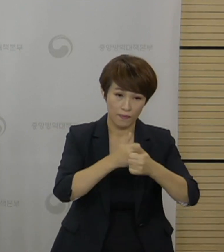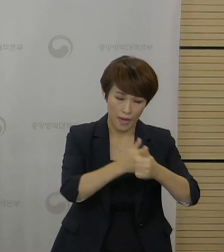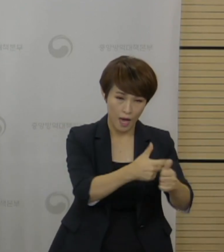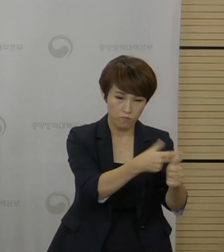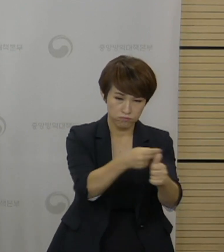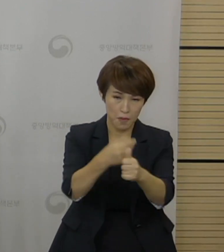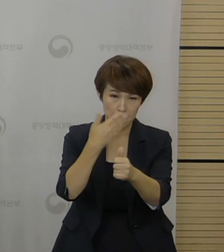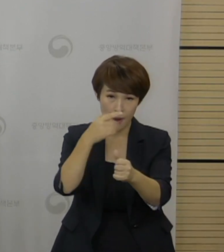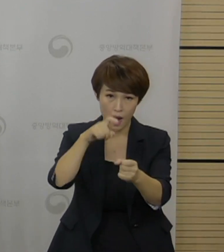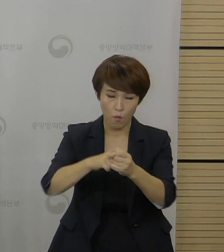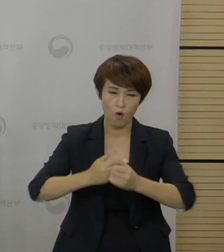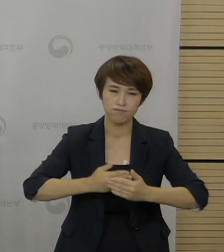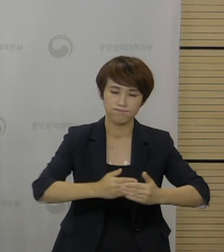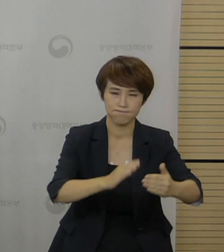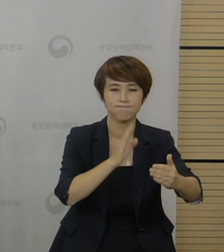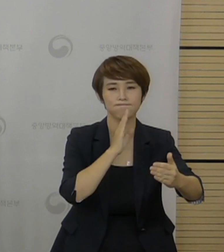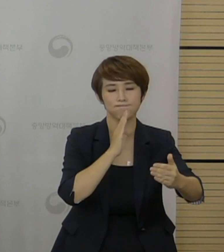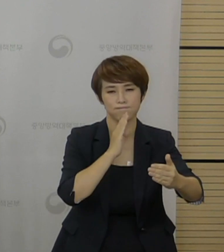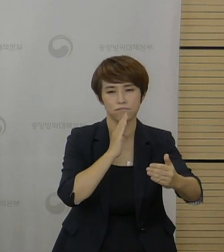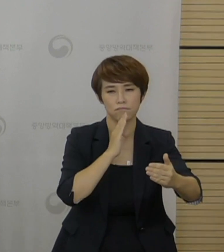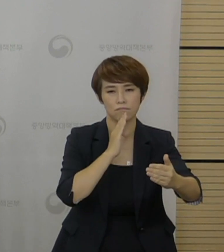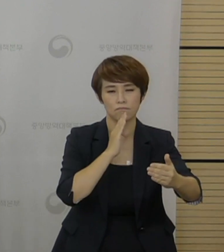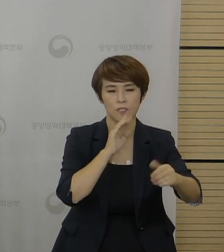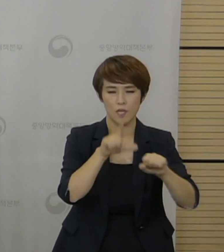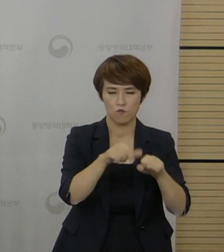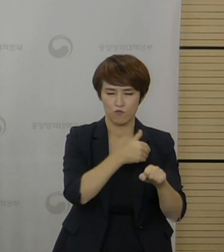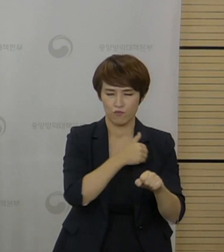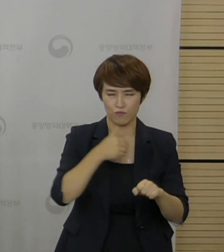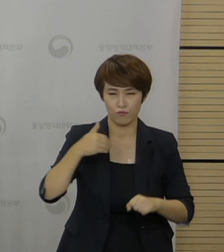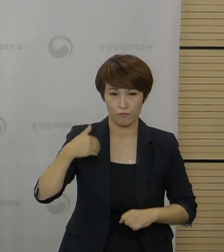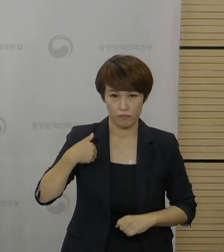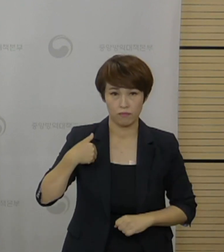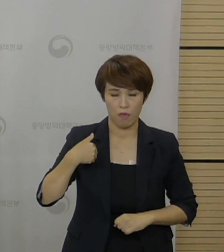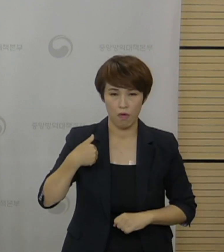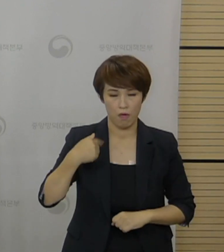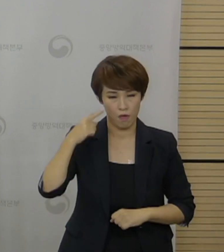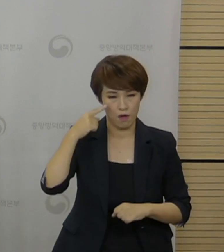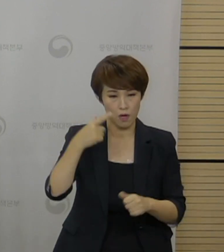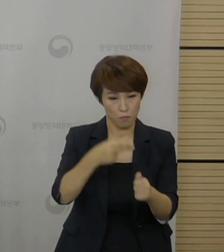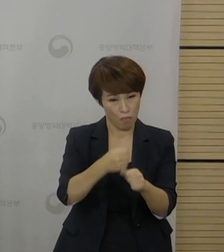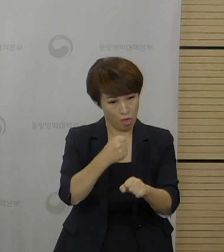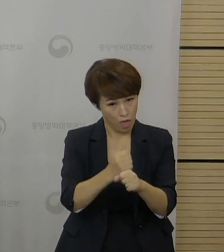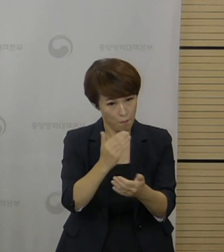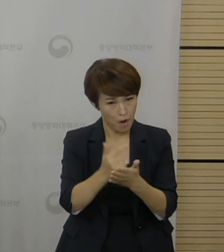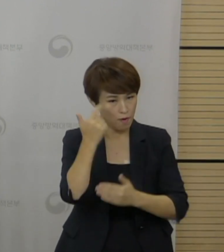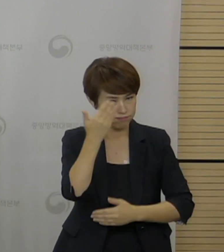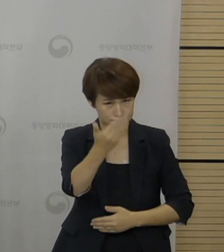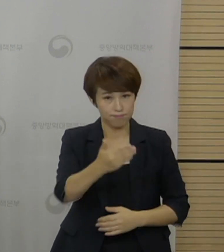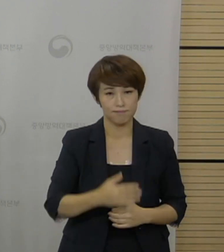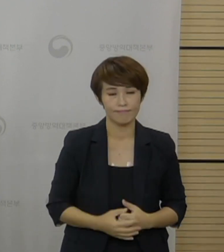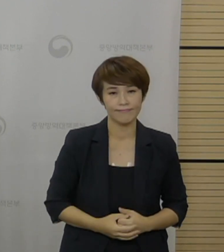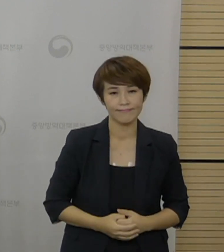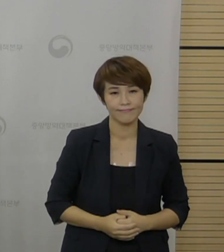진행할 수 있도록 추진하되 충분한 시간을 가지고 접종 동의를 파악할 수 있도록 협의하도록 하겠습니다.